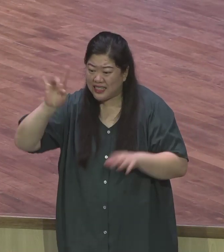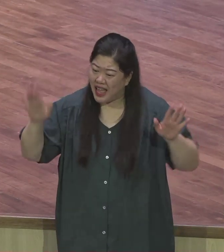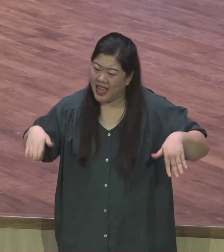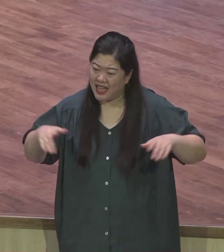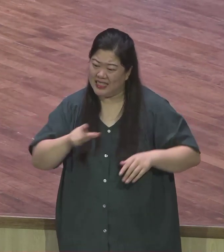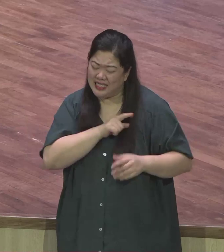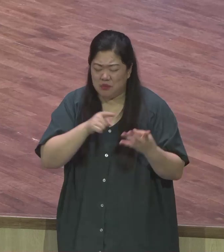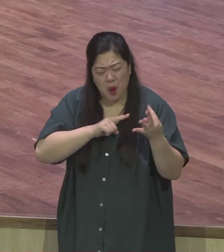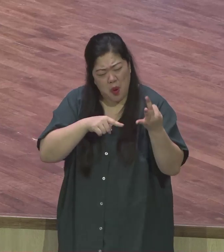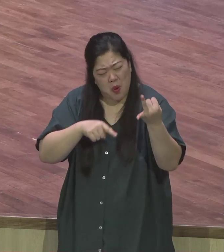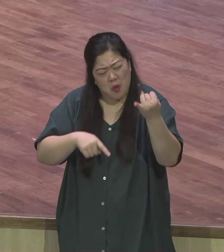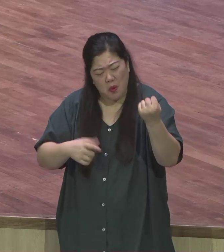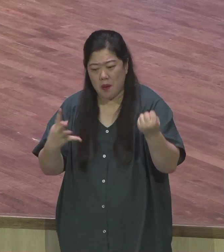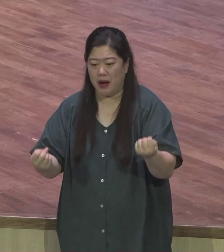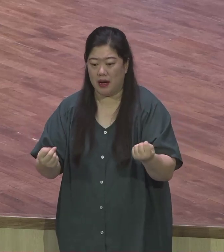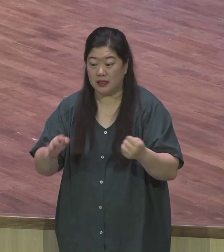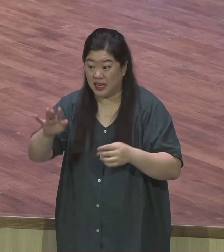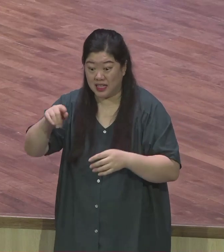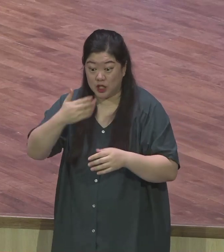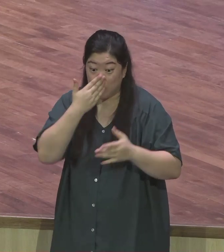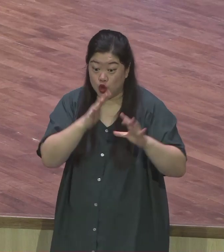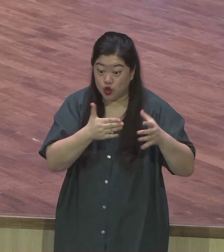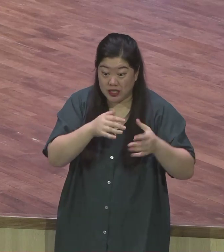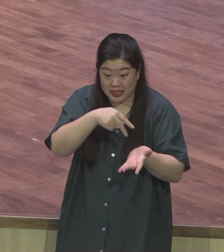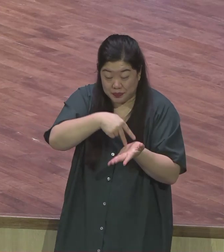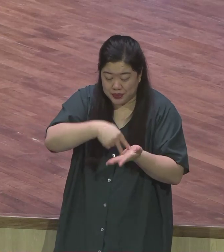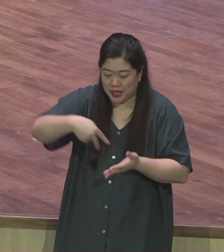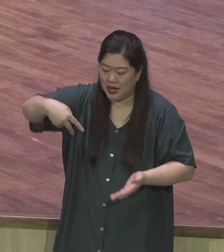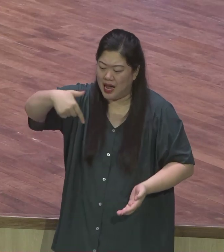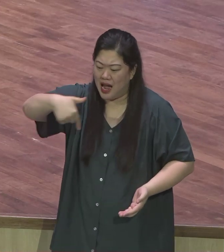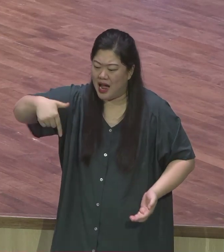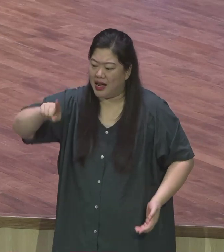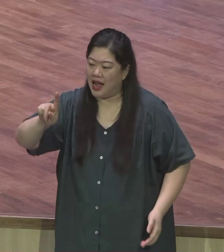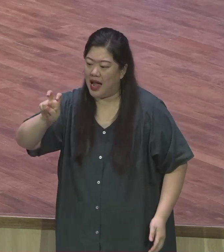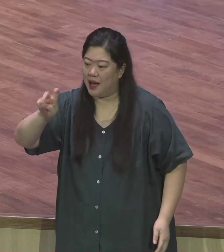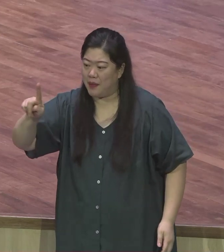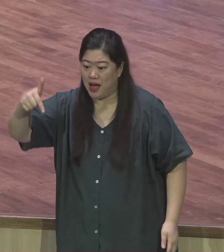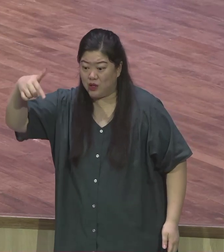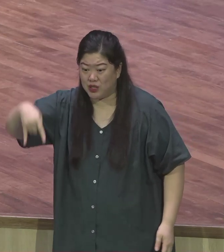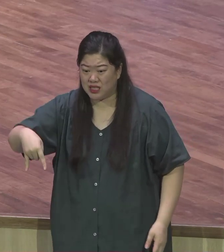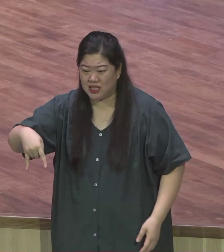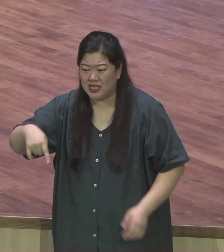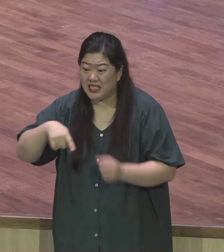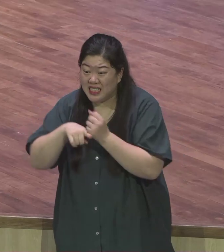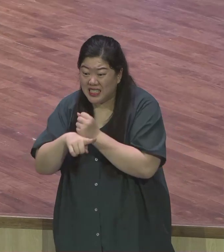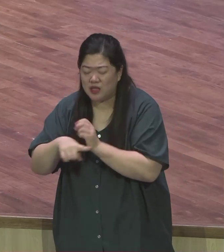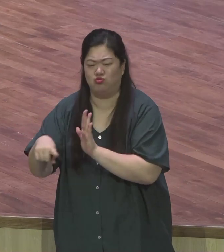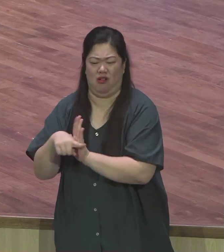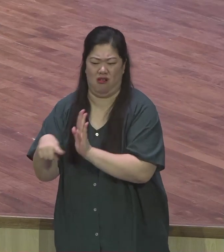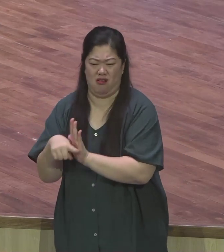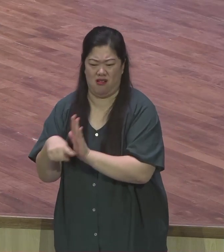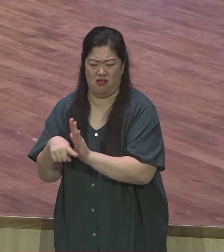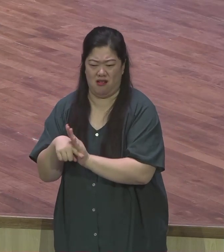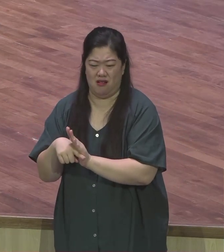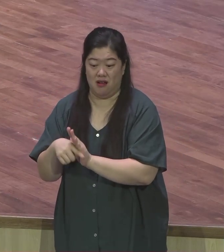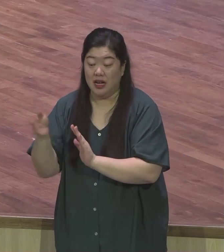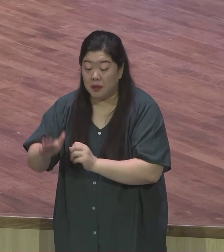유대인들에게 있어서 까마귀는 굉장히 부정한 새임에도 불구하고 하나님께서 그 까마귀를 돌보신다고 했습니다 하물며